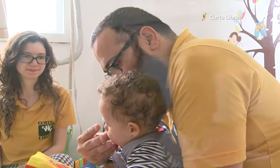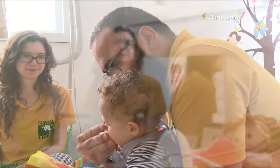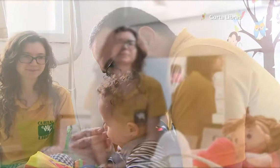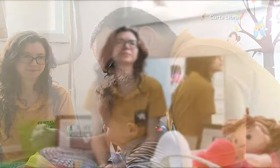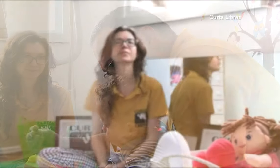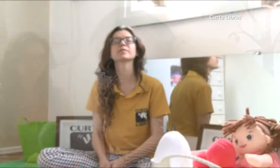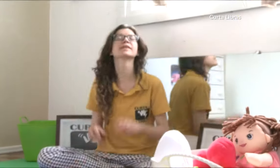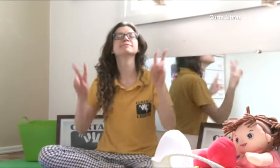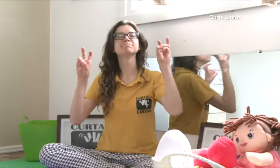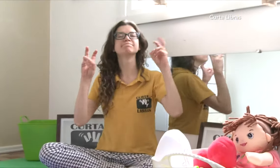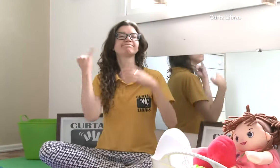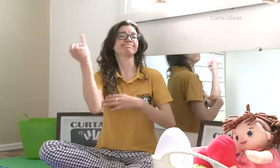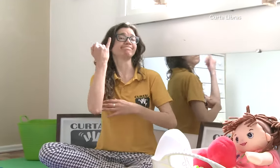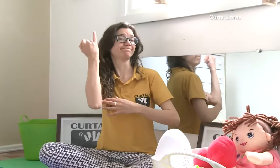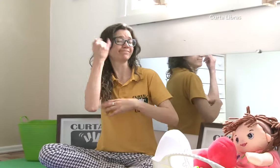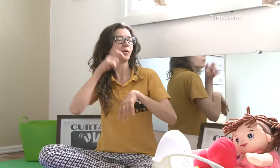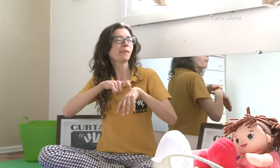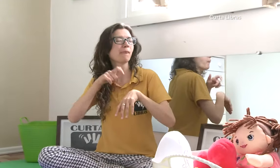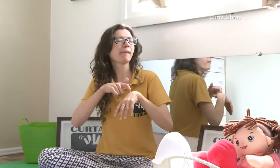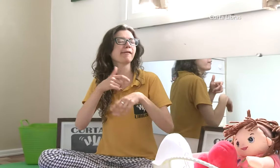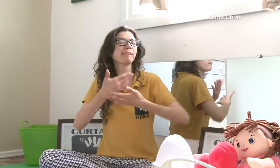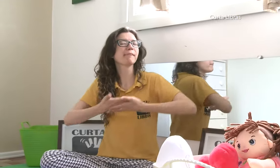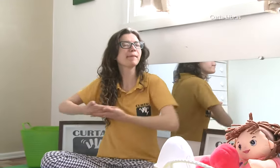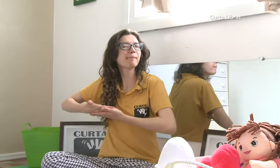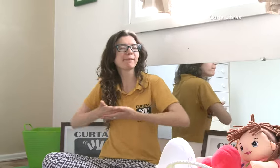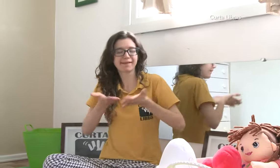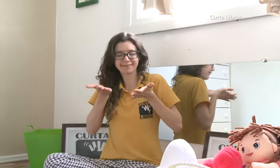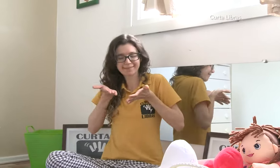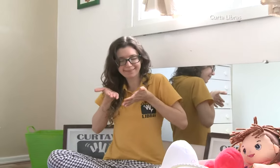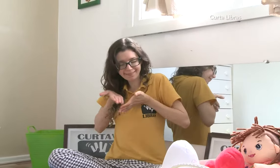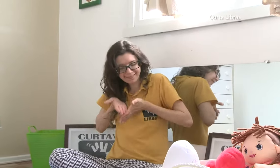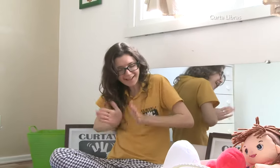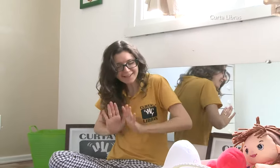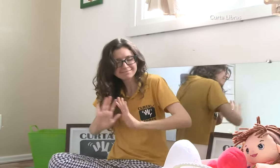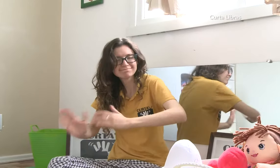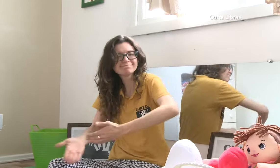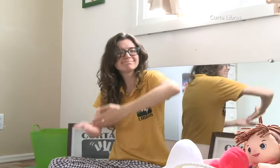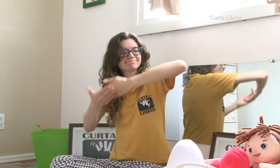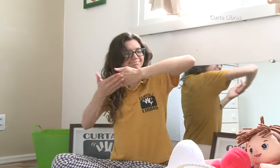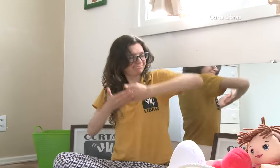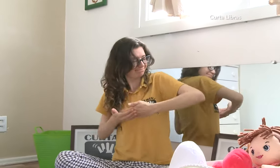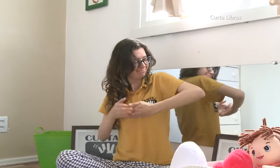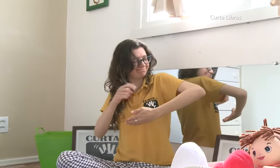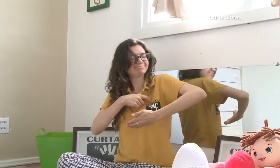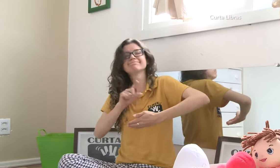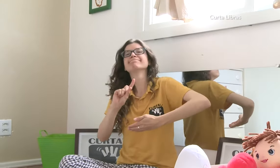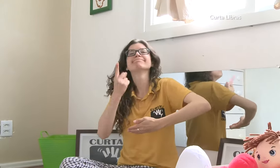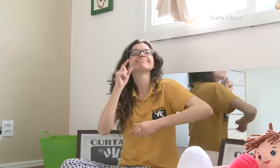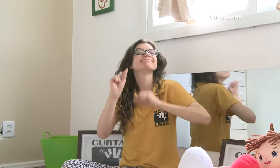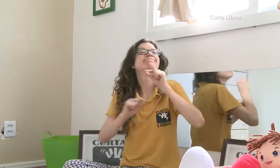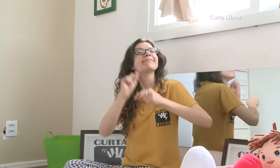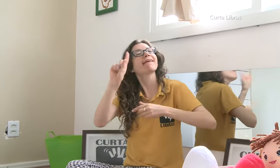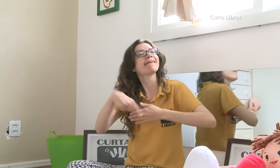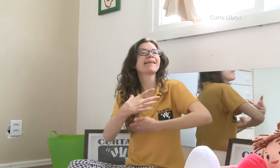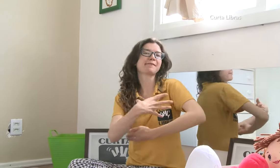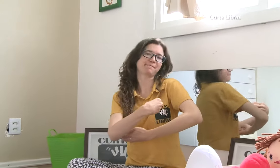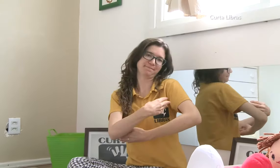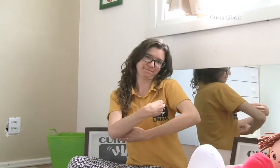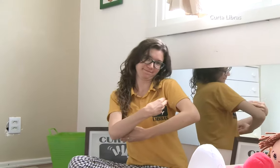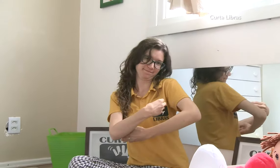Uma questão importante é que no momento em que o bebê nasce, ele pode logo ser amamentado. Isso garante a saúde